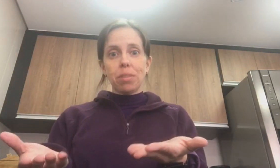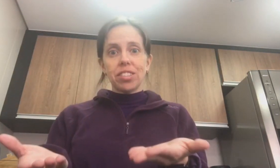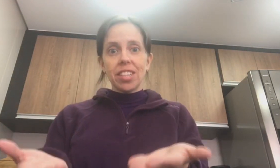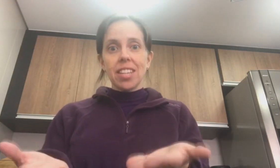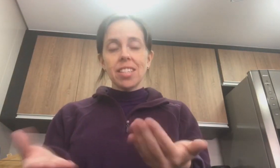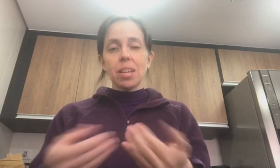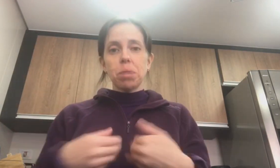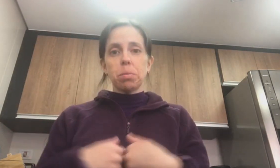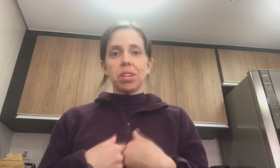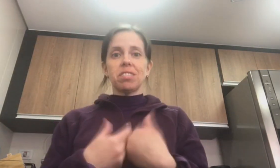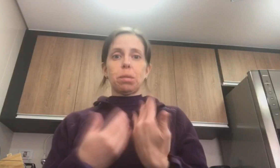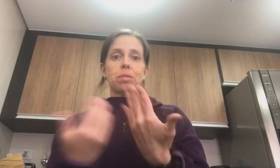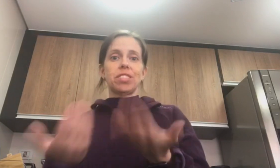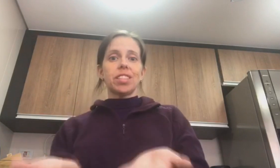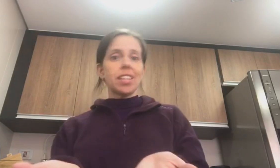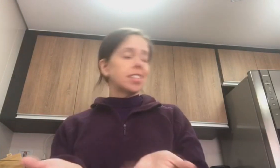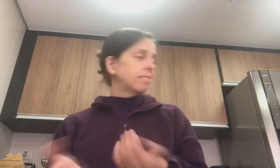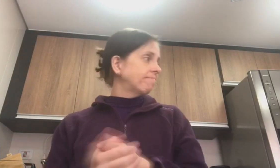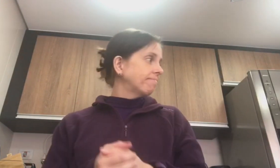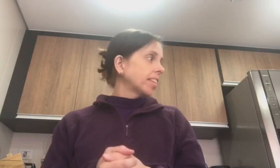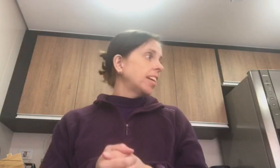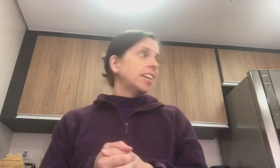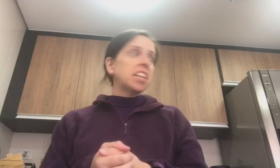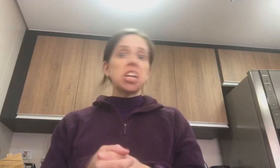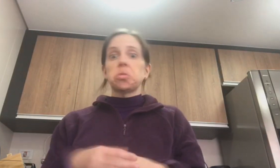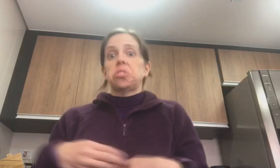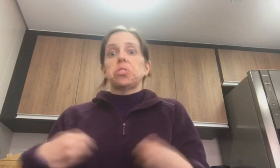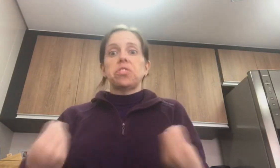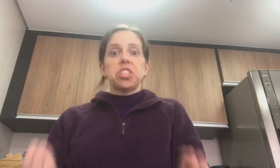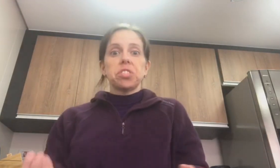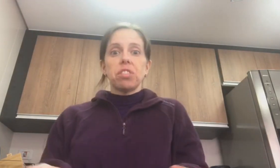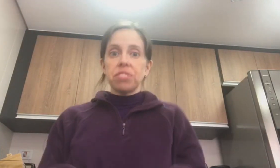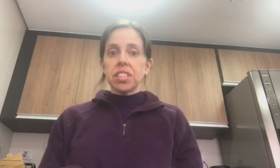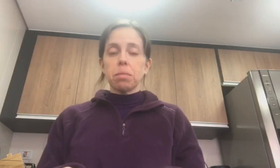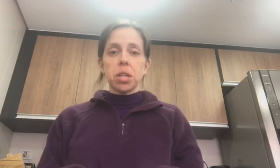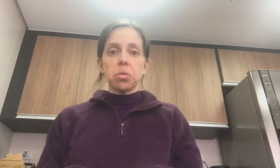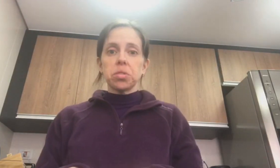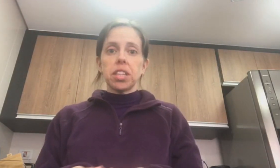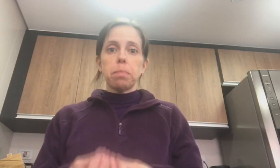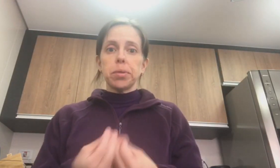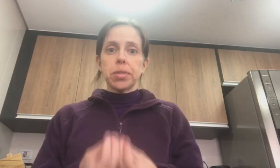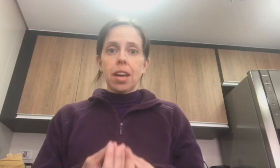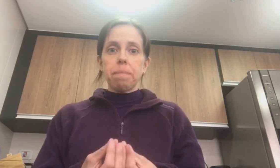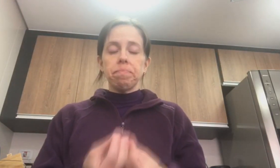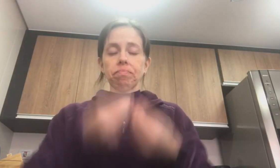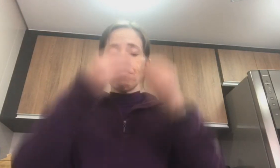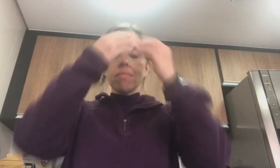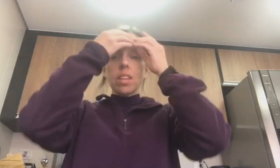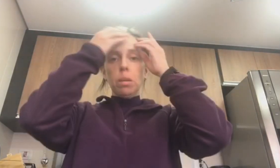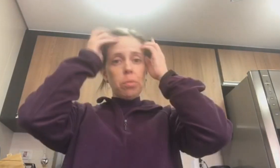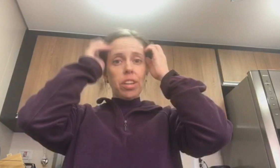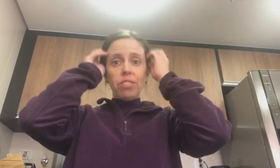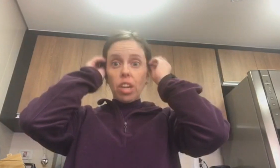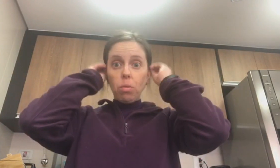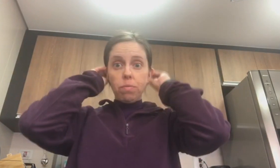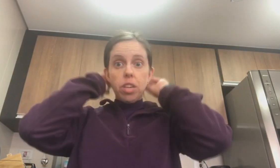pra vocês, sem meio pra contar pra vocês. E aí, os vídeos que eu fiz também não conseguia postar. Porque ficaram...